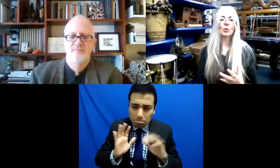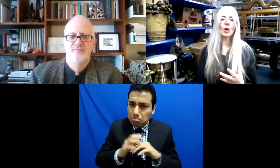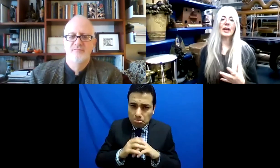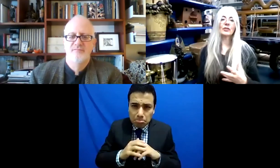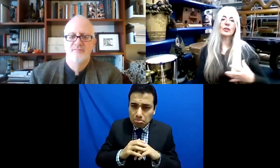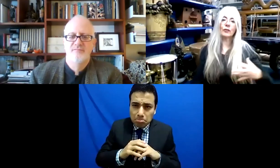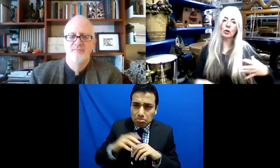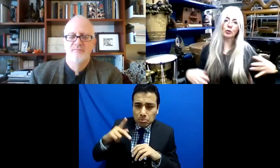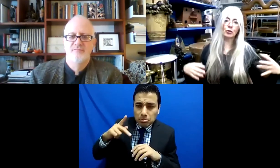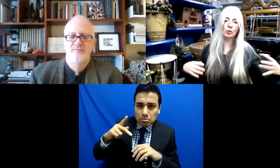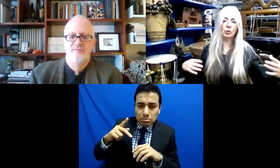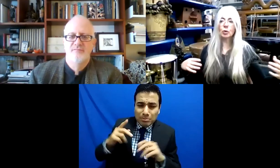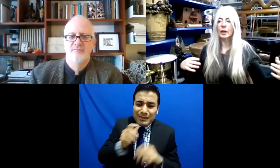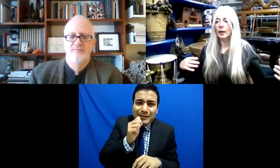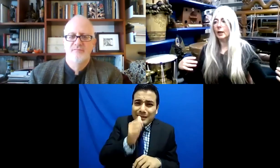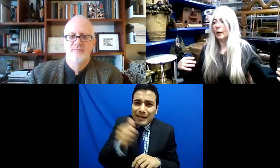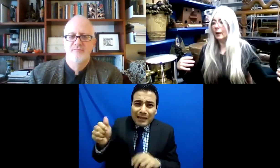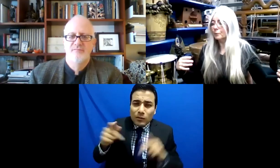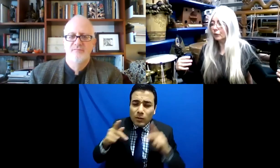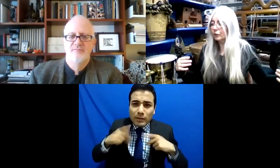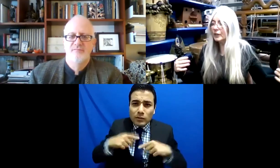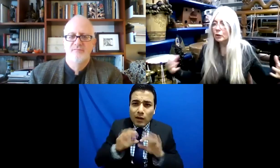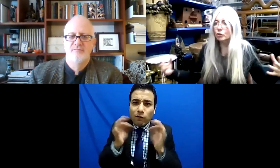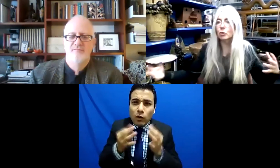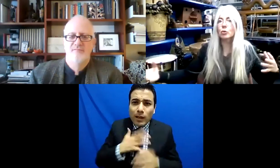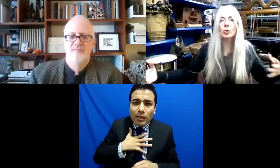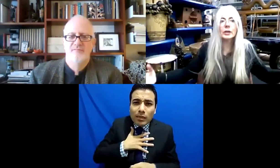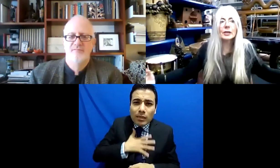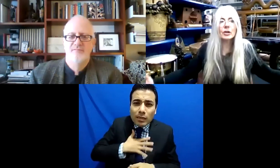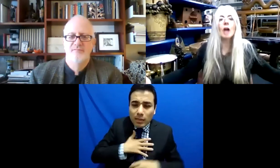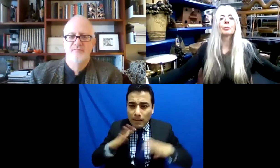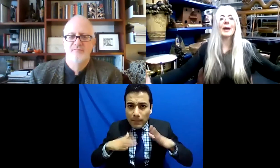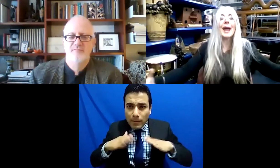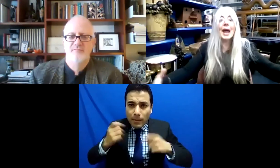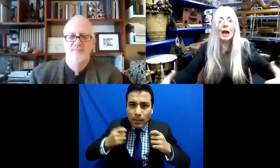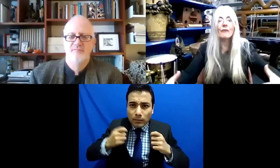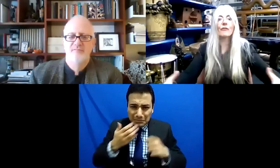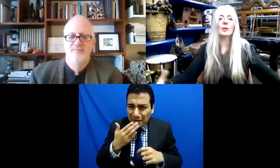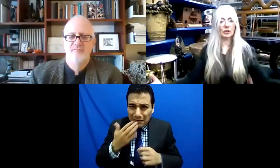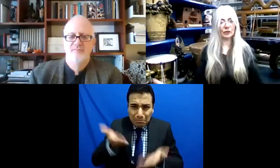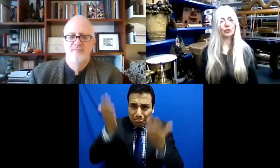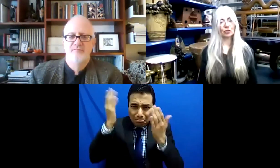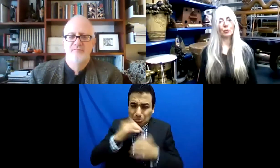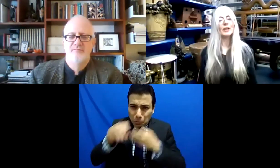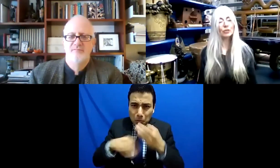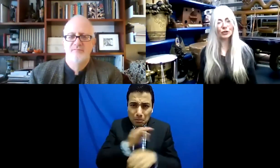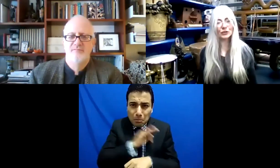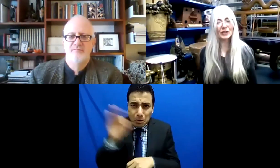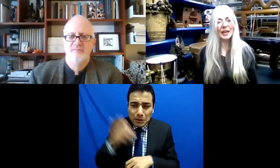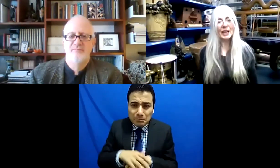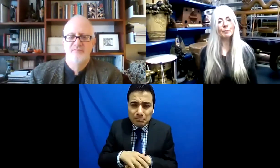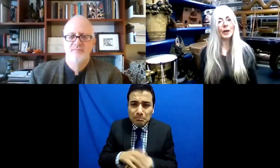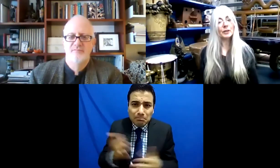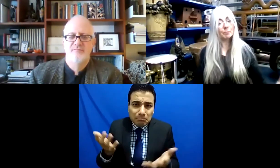la forma de experimentarlo. Y todo se permite. Todo es permisible. Y es difícil escuchar de tal